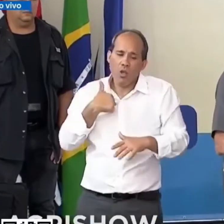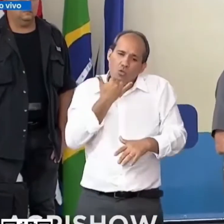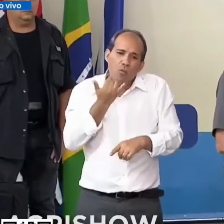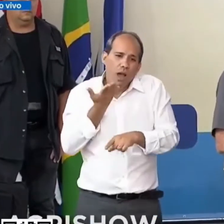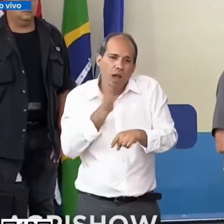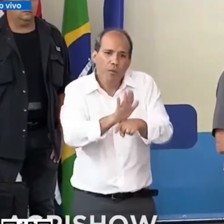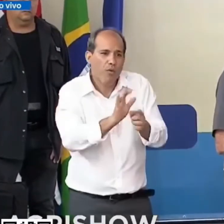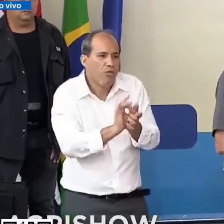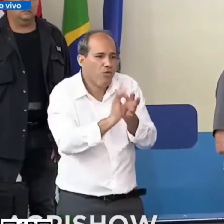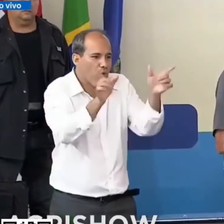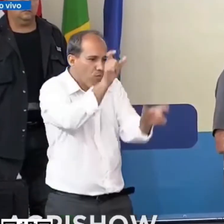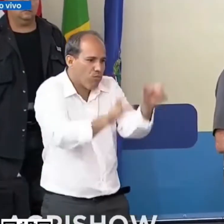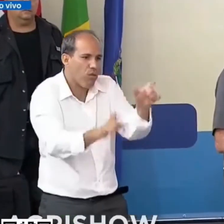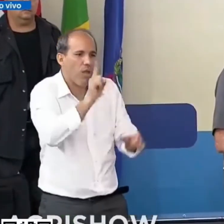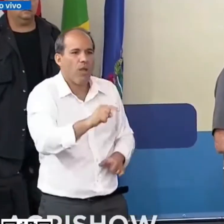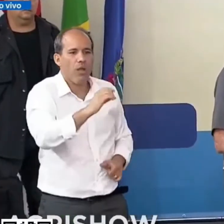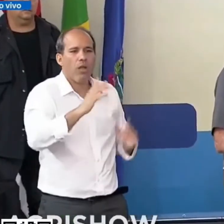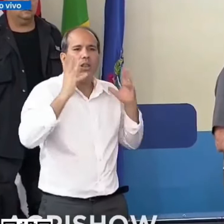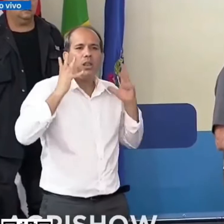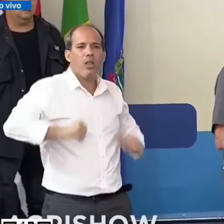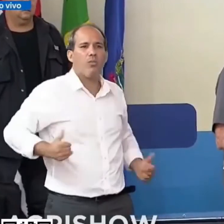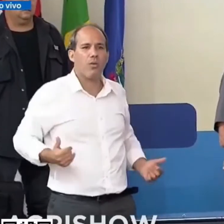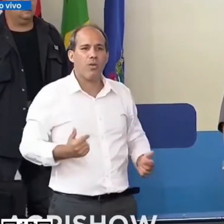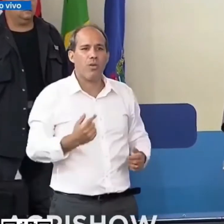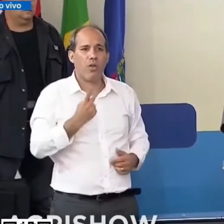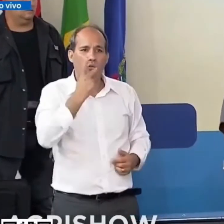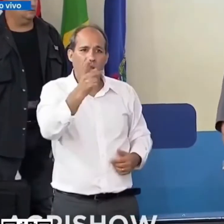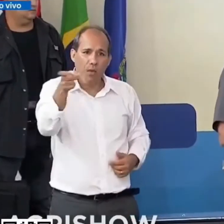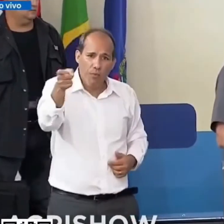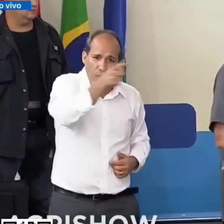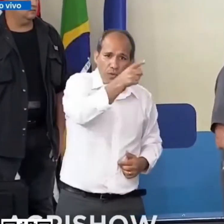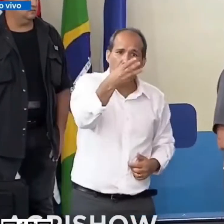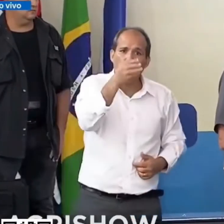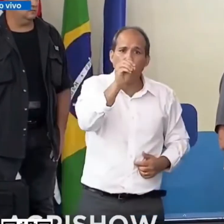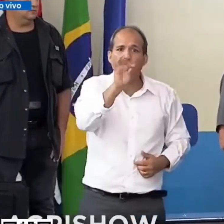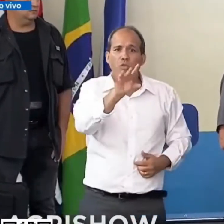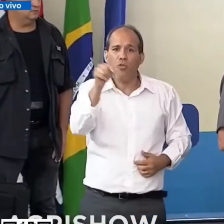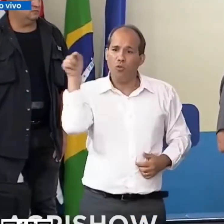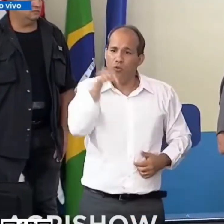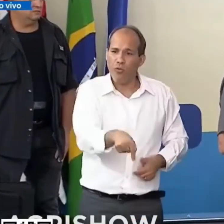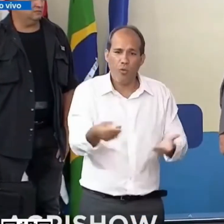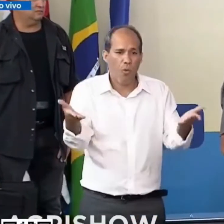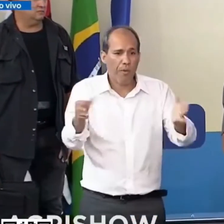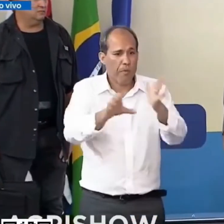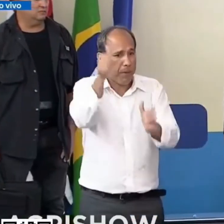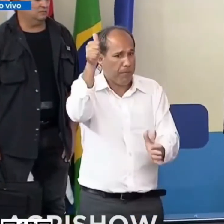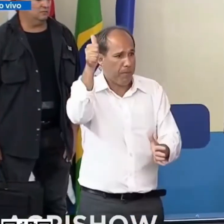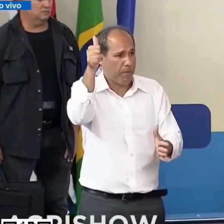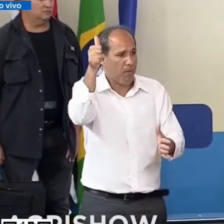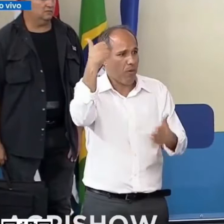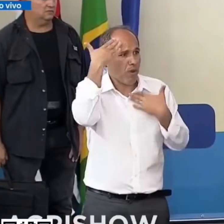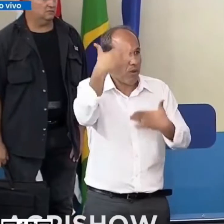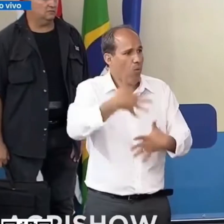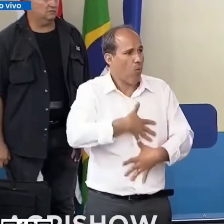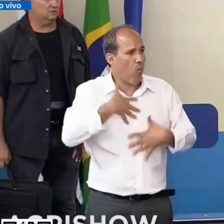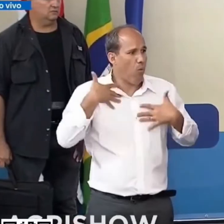dizia a vocês agora o motivo da minha vinda aqui primeiro eu agradeço o